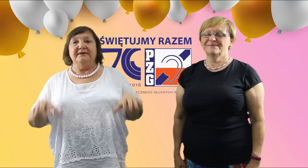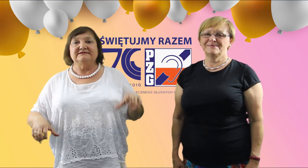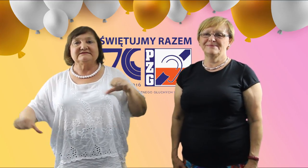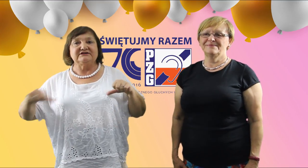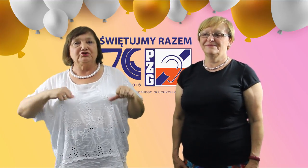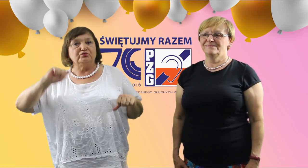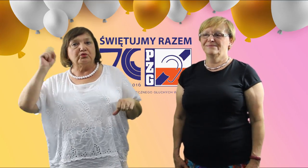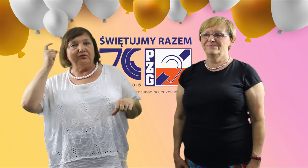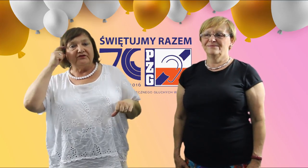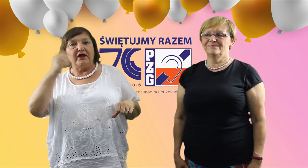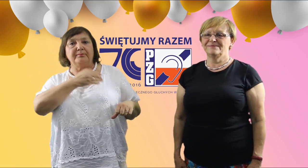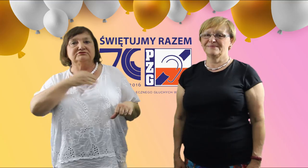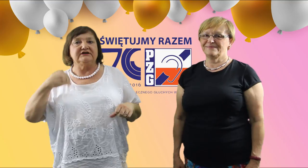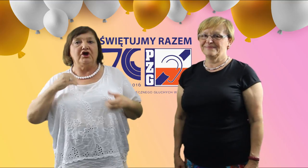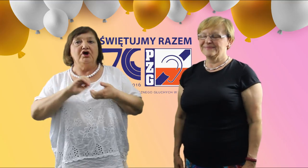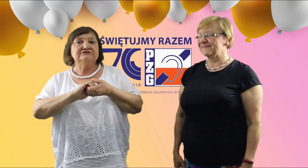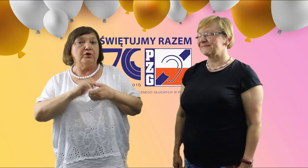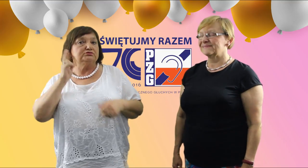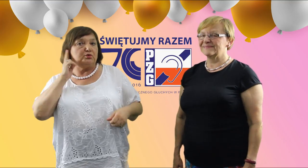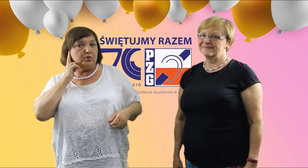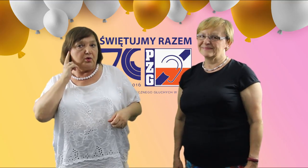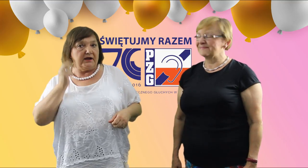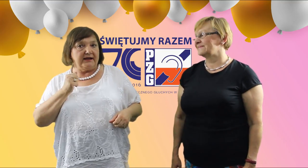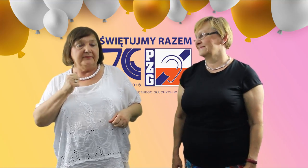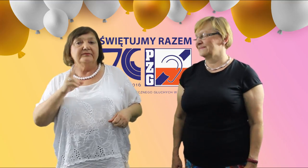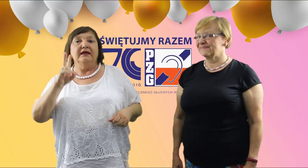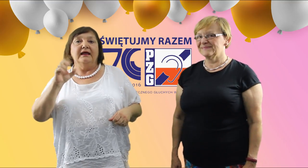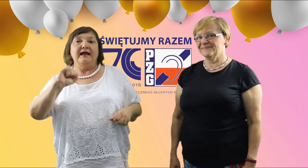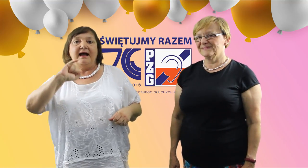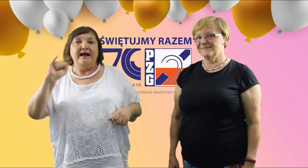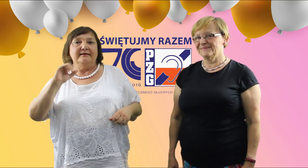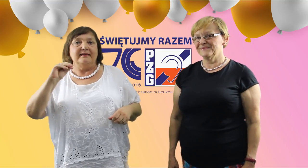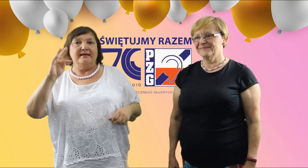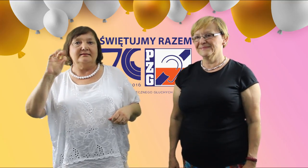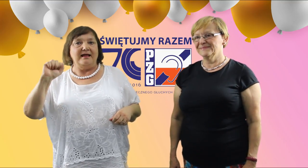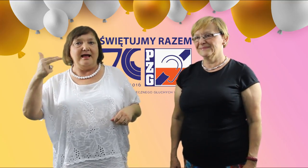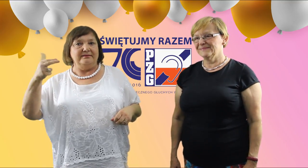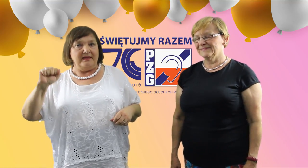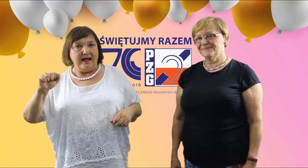prezesom Tuchównego Polskiego Związku Gmuchy, Kajtama